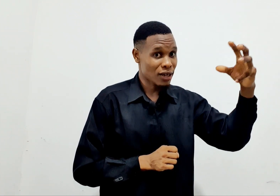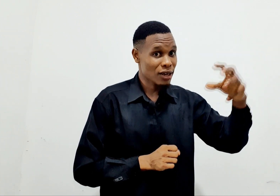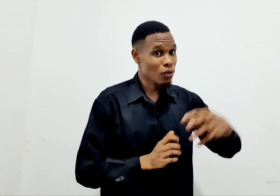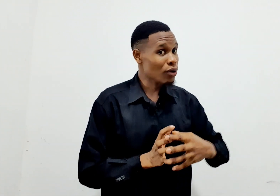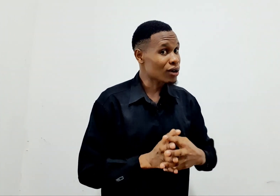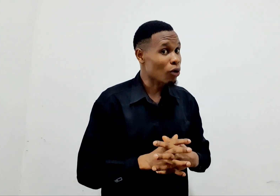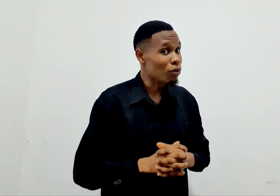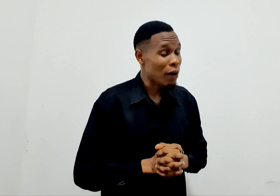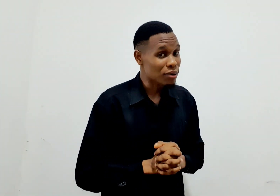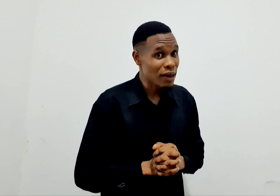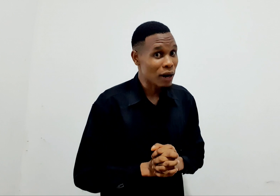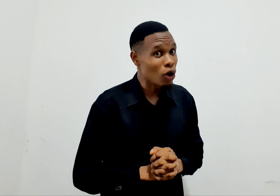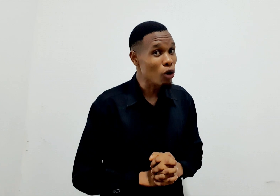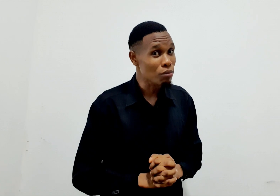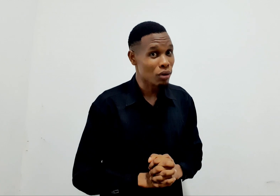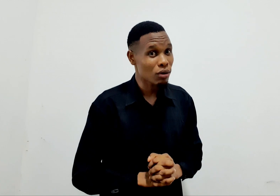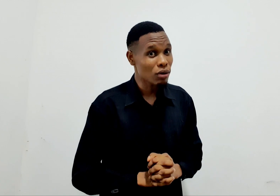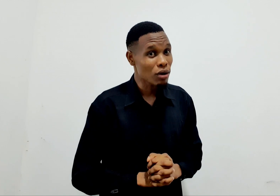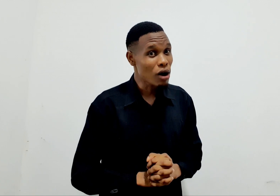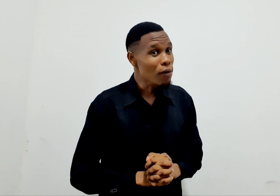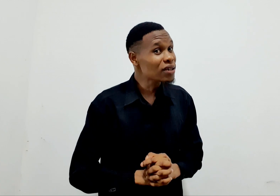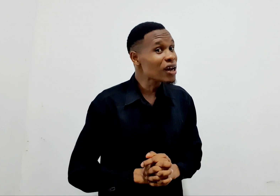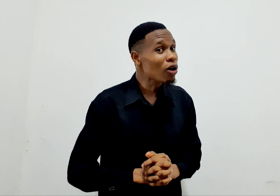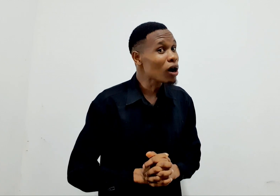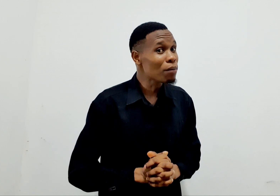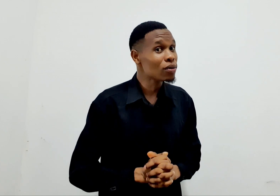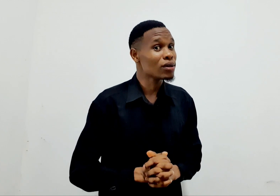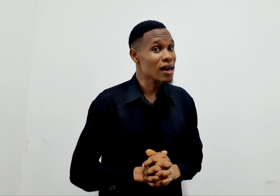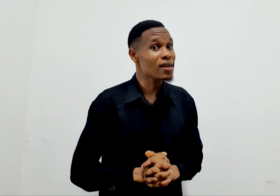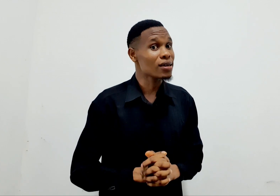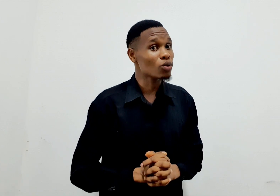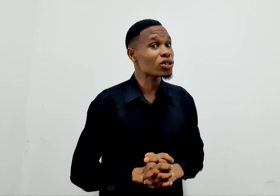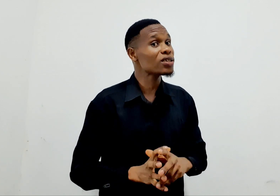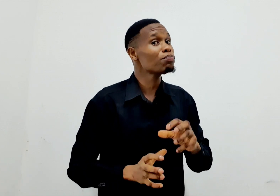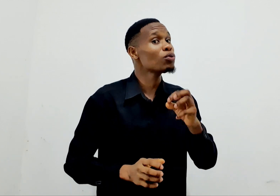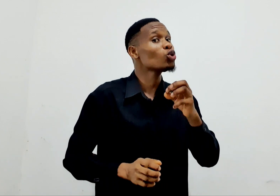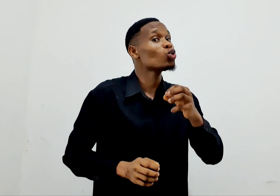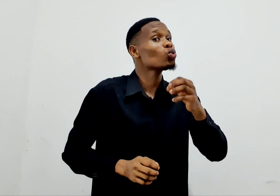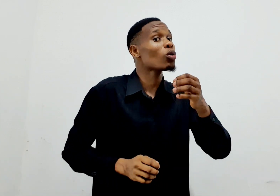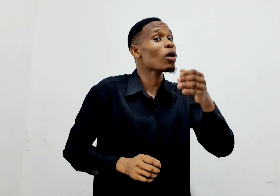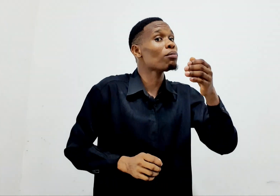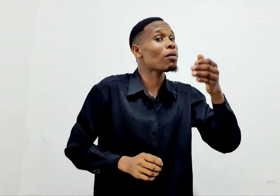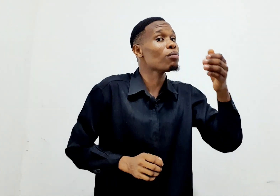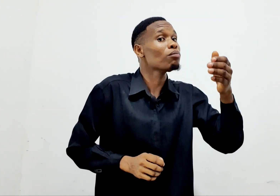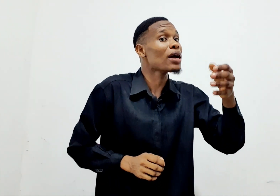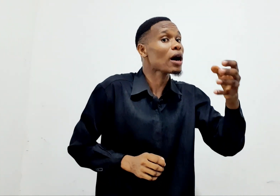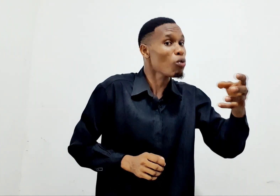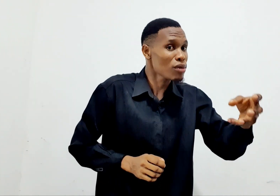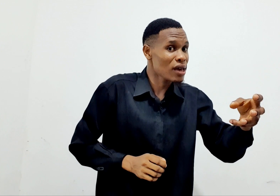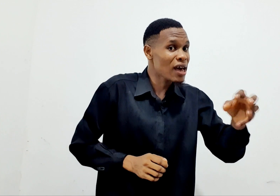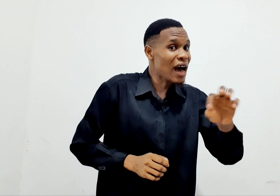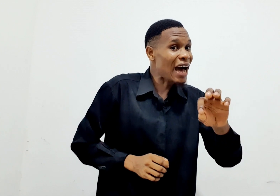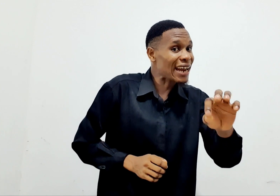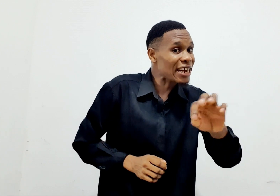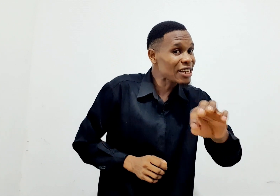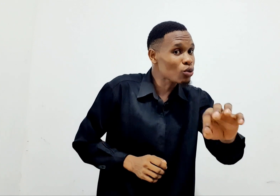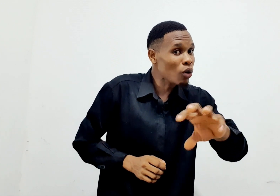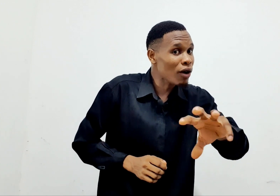weona amblia makombo. Maishako hapa duniani. Usipo juo kwamba mwanaume analindwa kwa